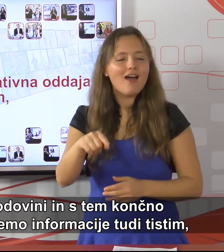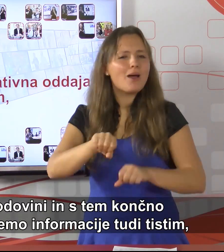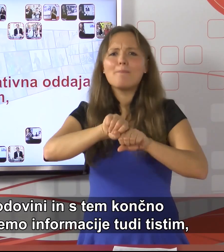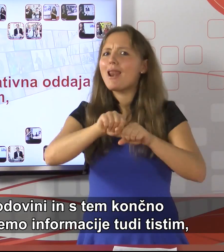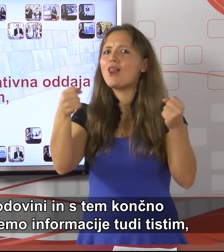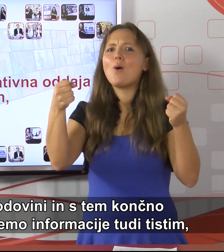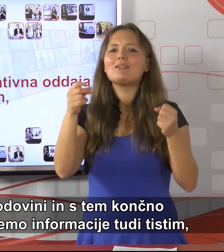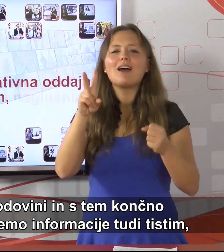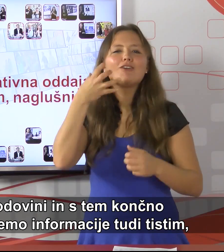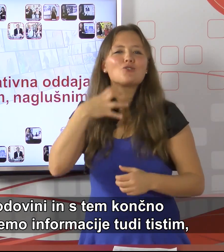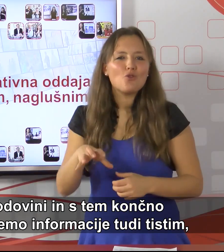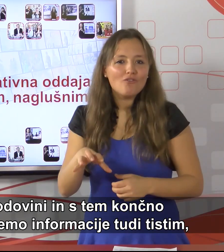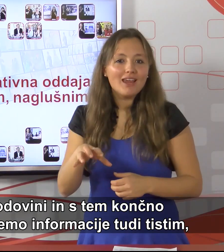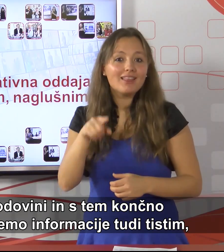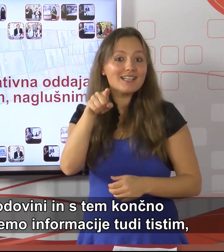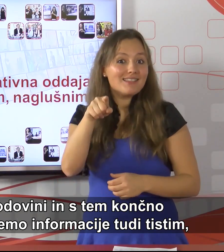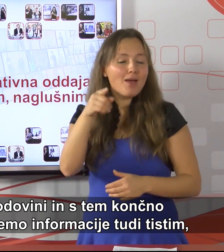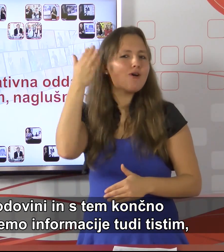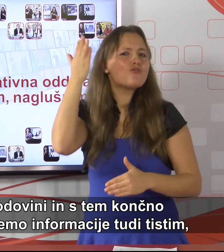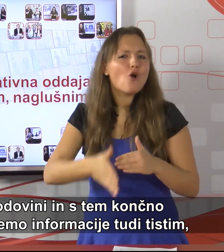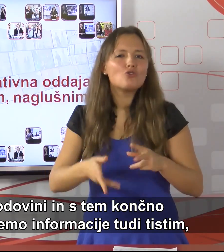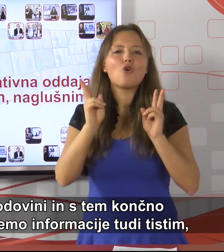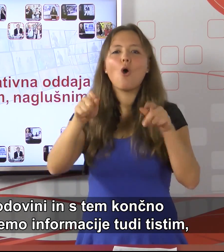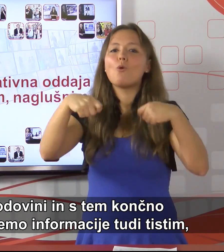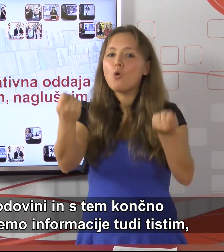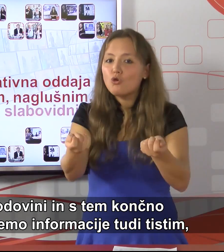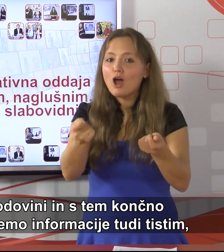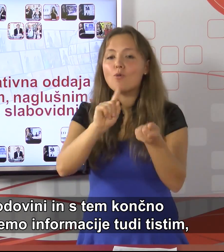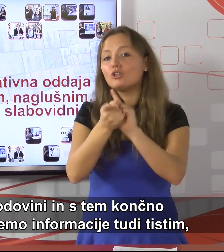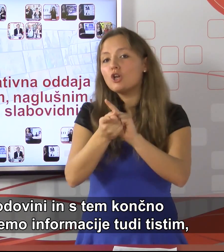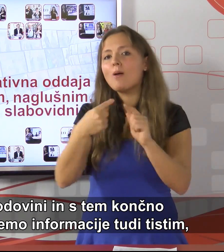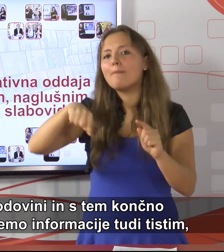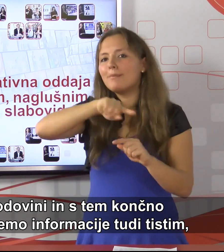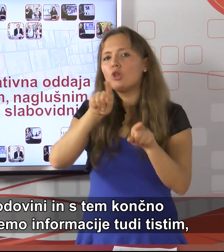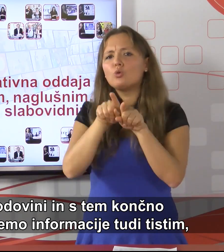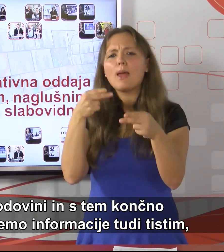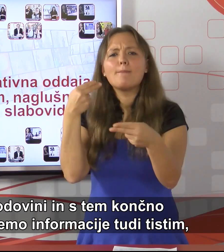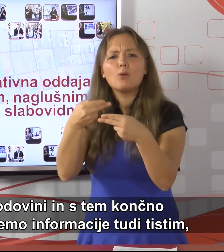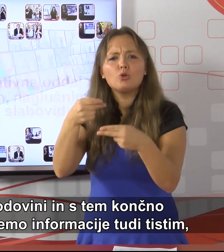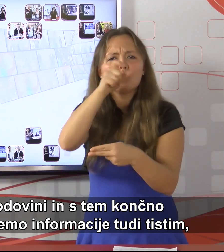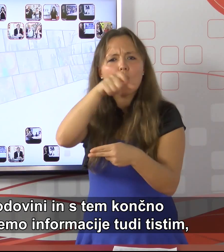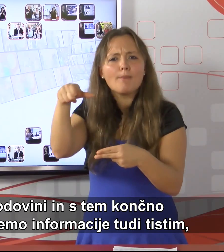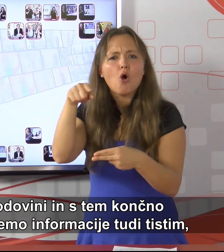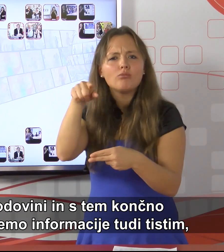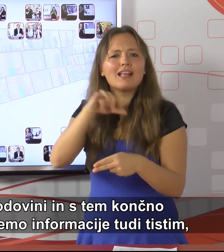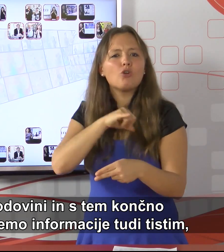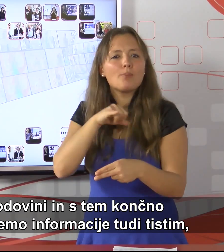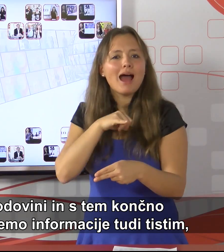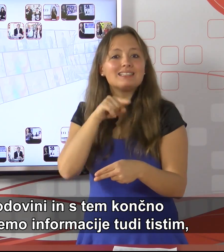prelomnica v zgodovini in s tem končno omogočamo oziroma približujemo informacije tudi tistim,